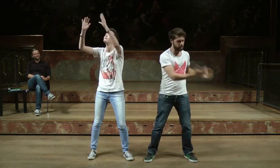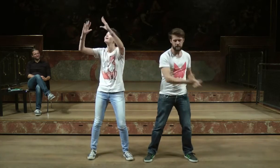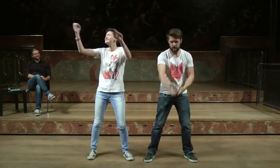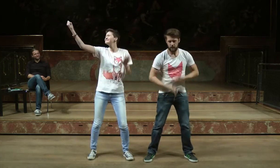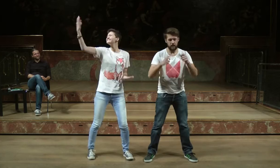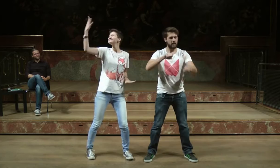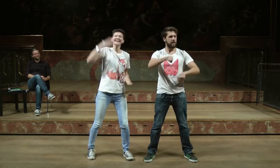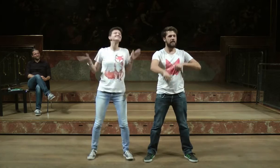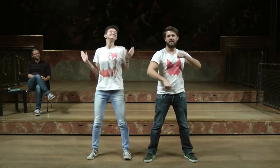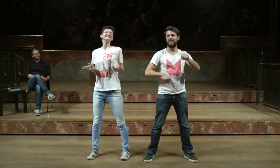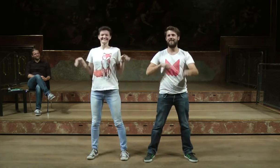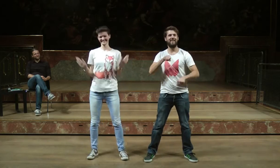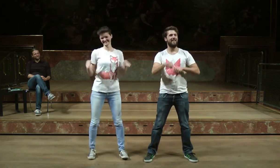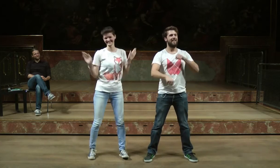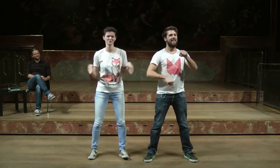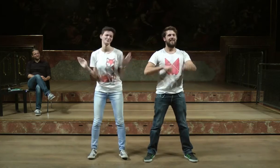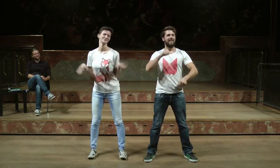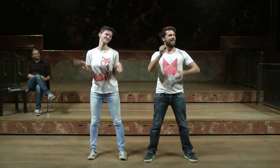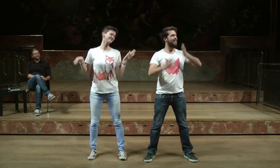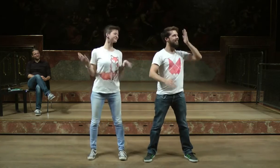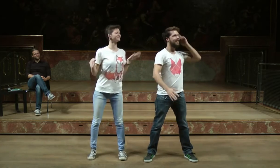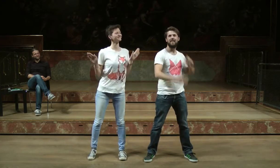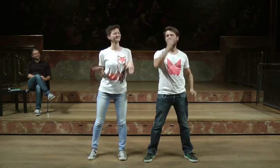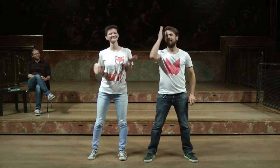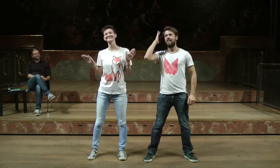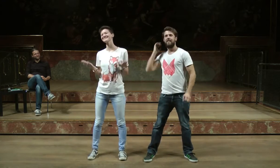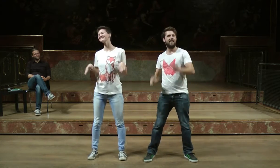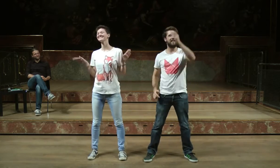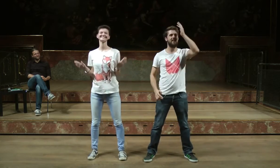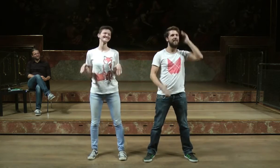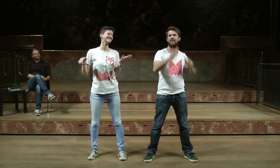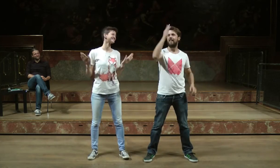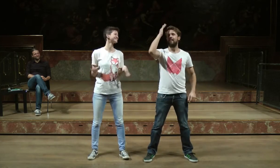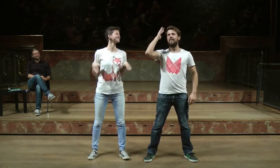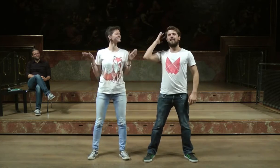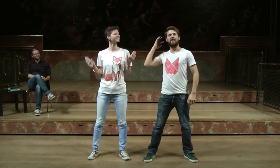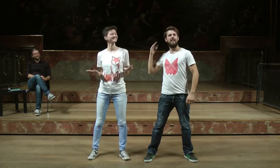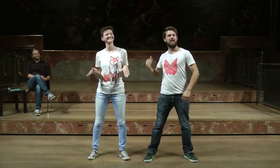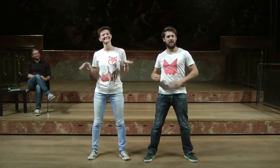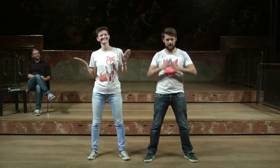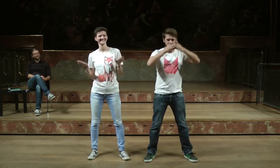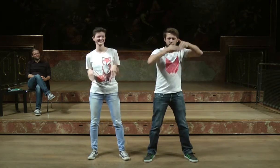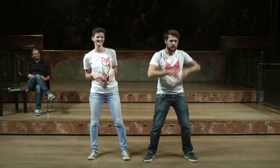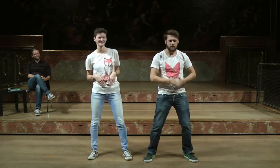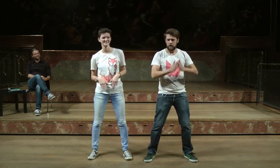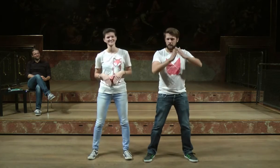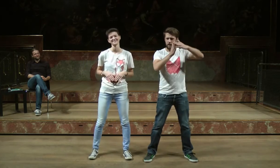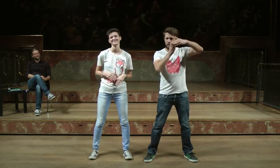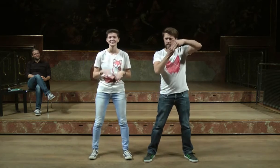wieder der Vogel. Schalt den Motor ab, nicht schon wieder. Dann ein Fahrrad her. Dann fliege ich neben dir her. Was ist mit dem